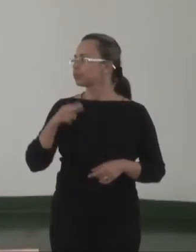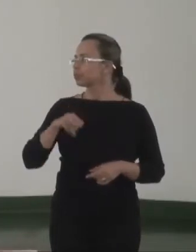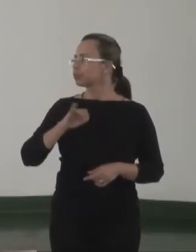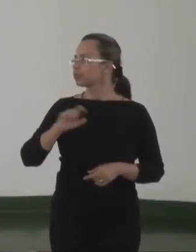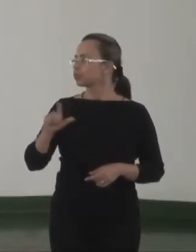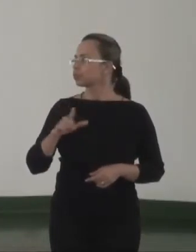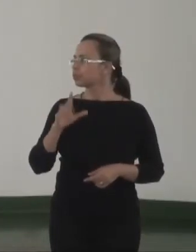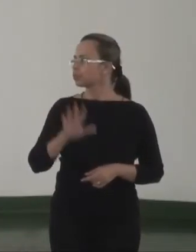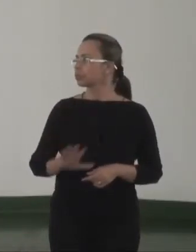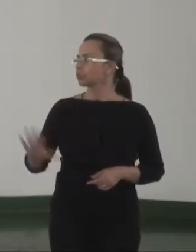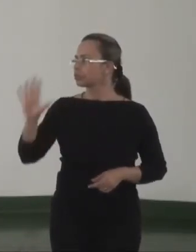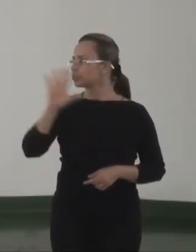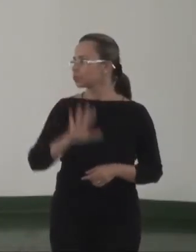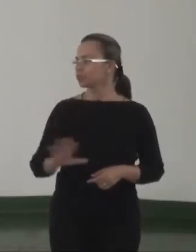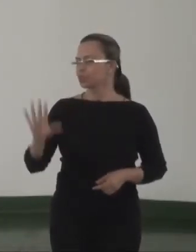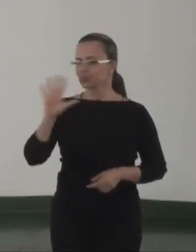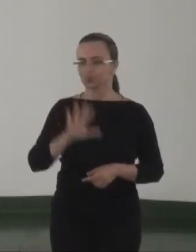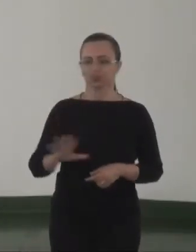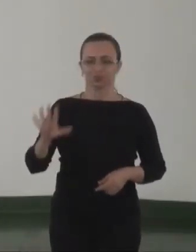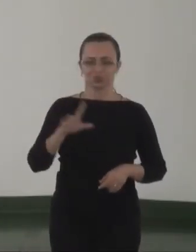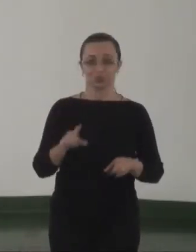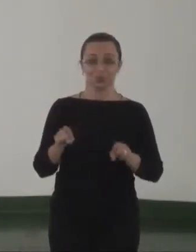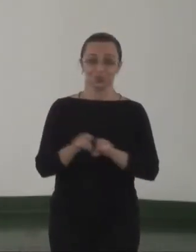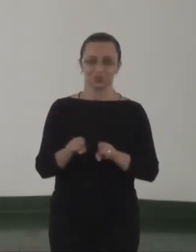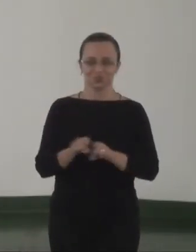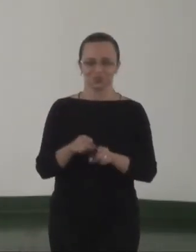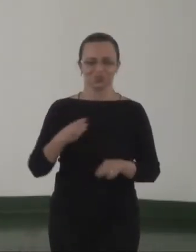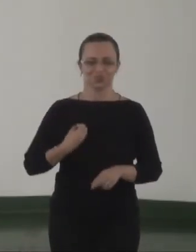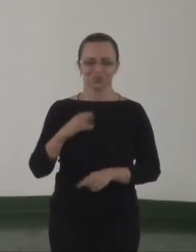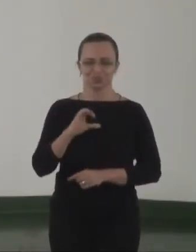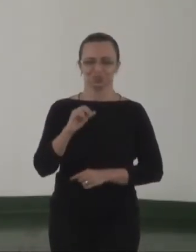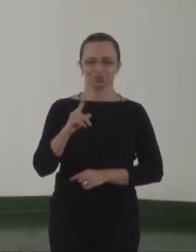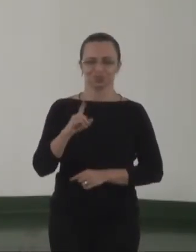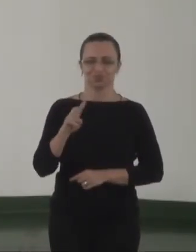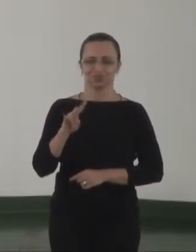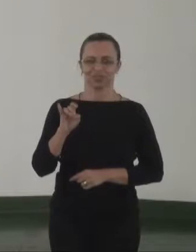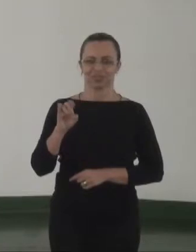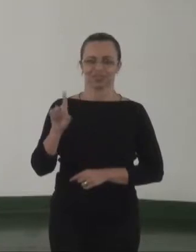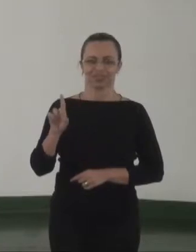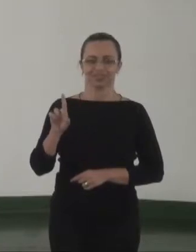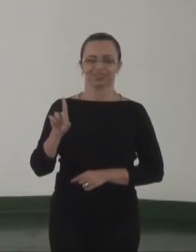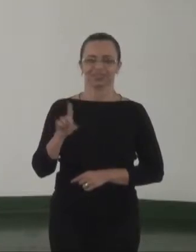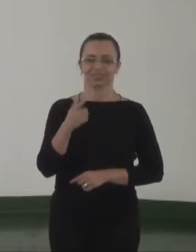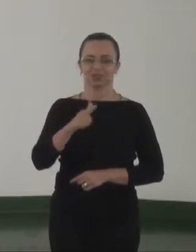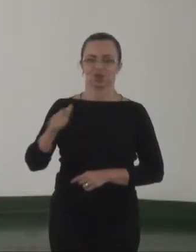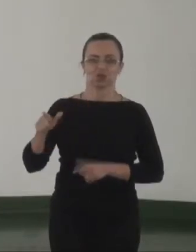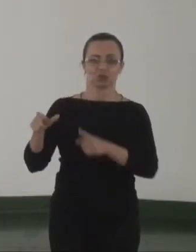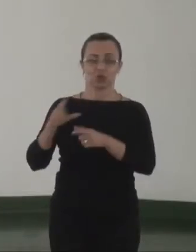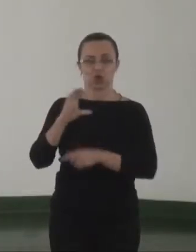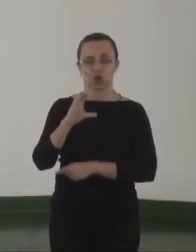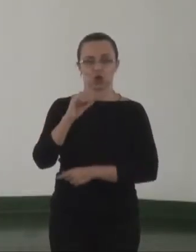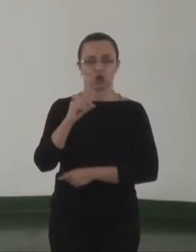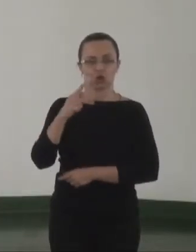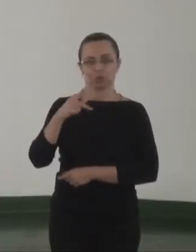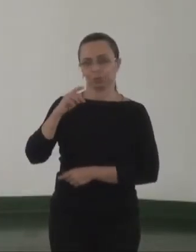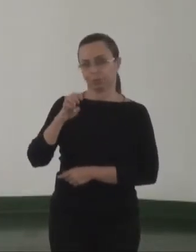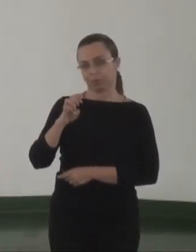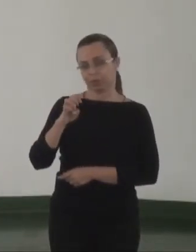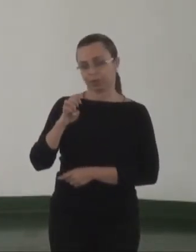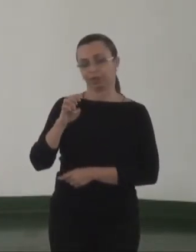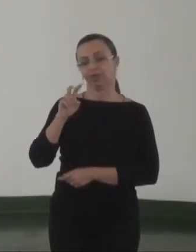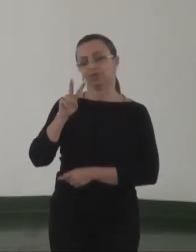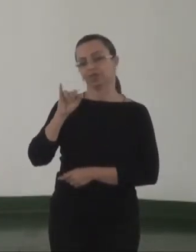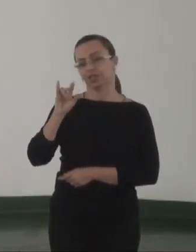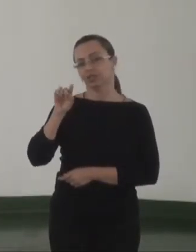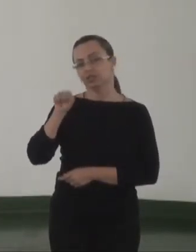nacional nós colocamos através da COPEVID ou outro órgão. COPEVID é uma comissão permanente que integra